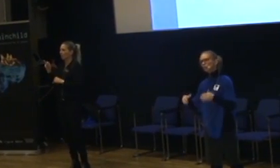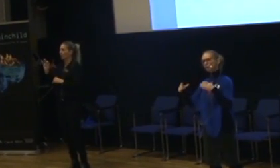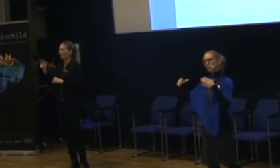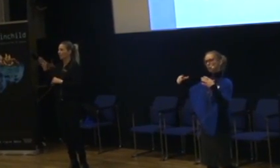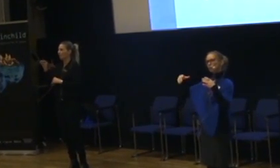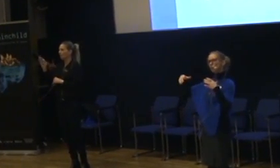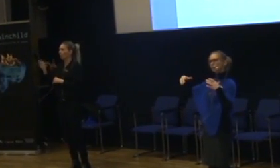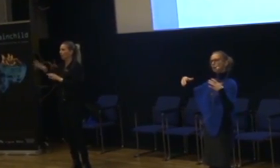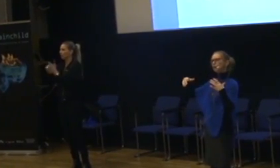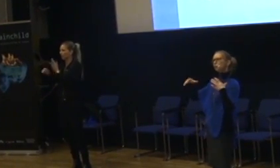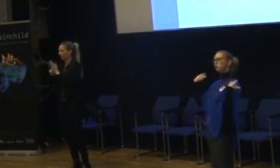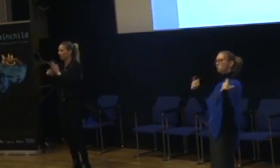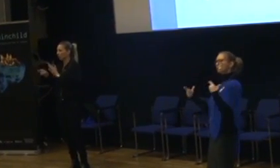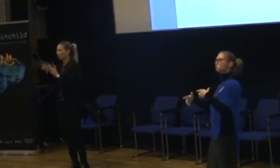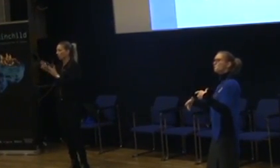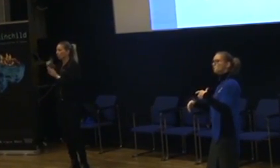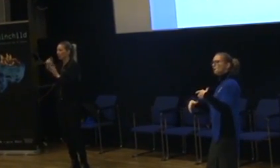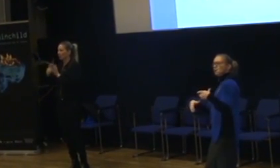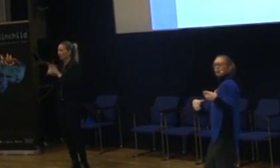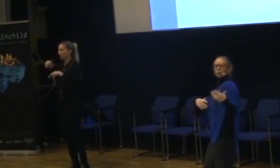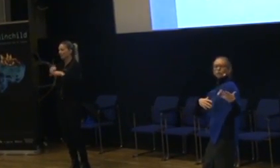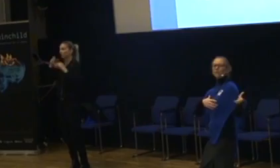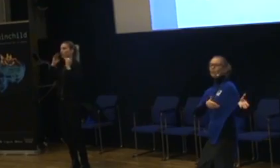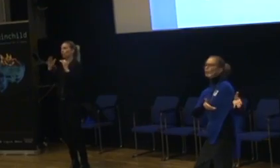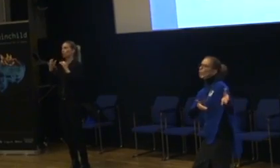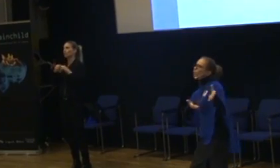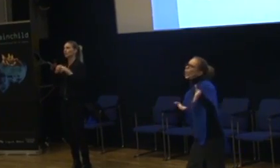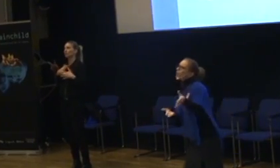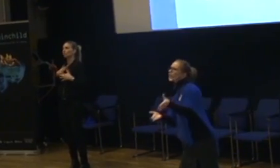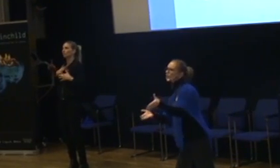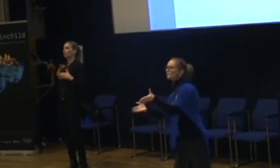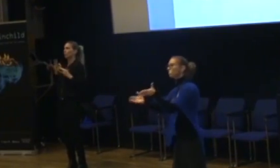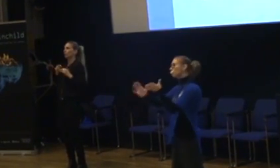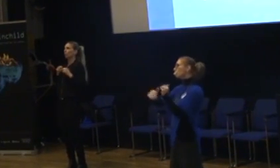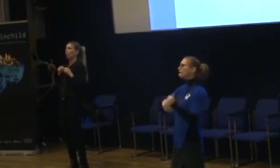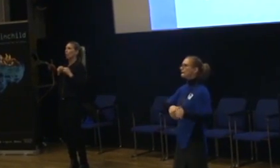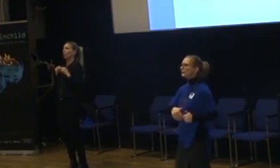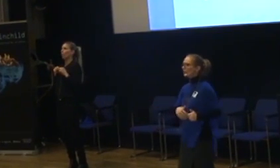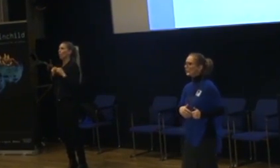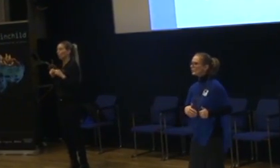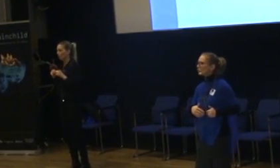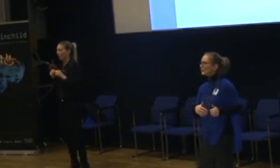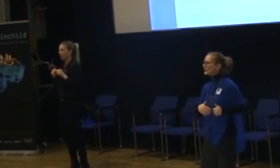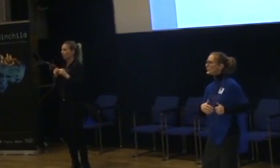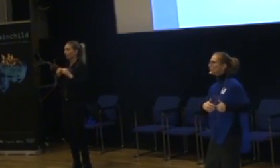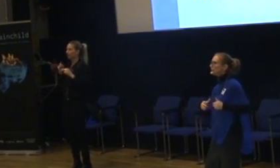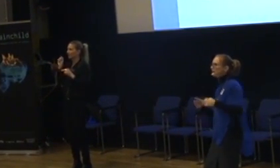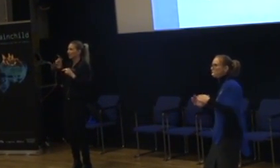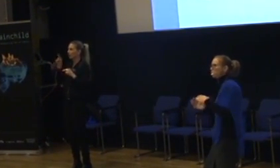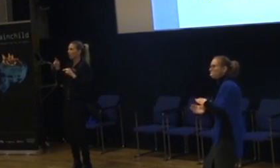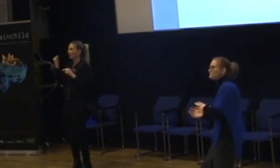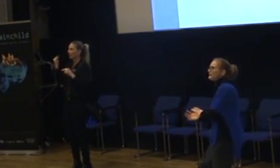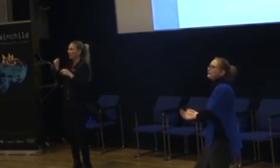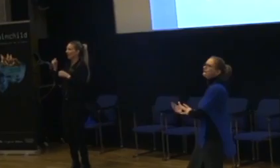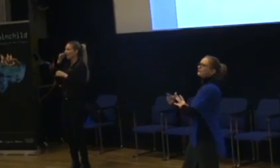Och hon är en sån där person som till och med när hon sitter på bussen så kan hon känna hur hon åker som signaler i telegrafstolpar. Och hon kan